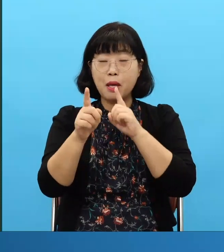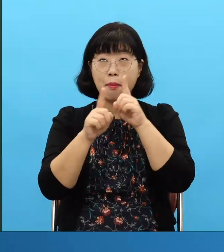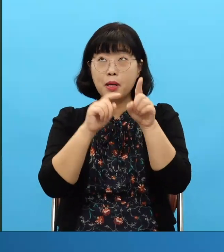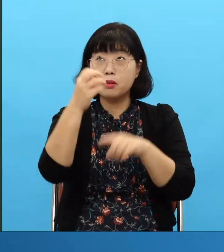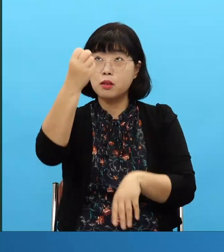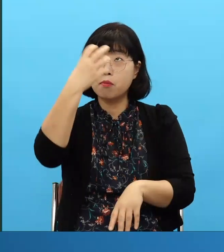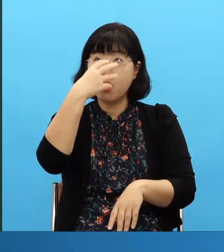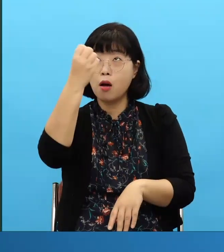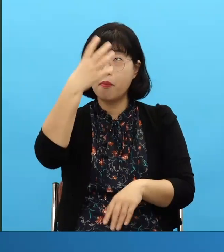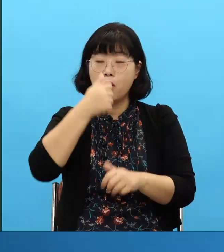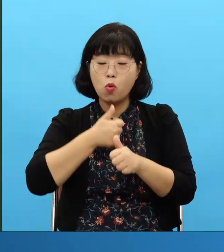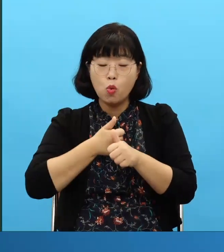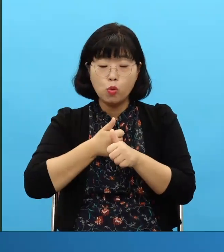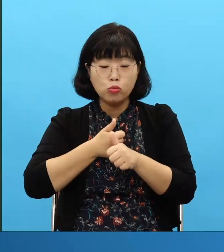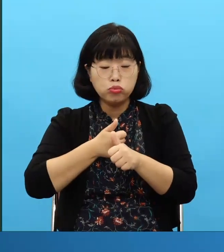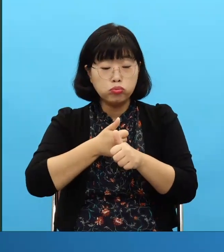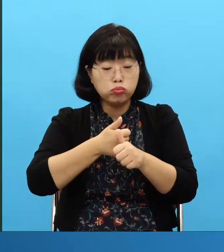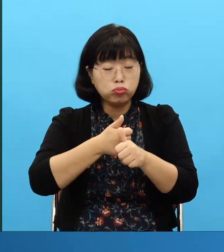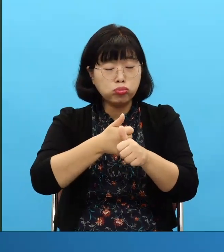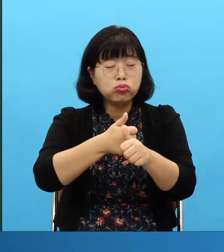en realidad esto es algo muy simple sin